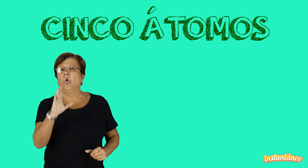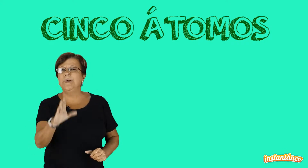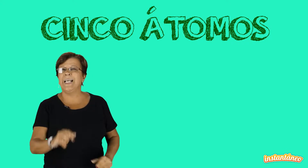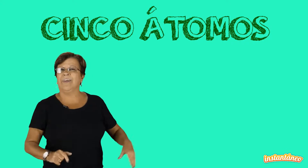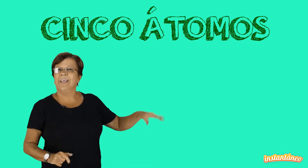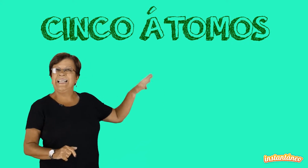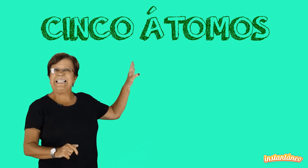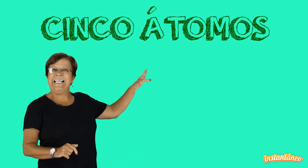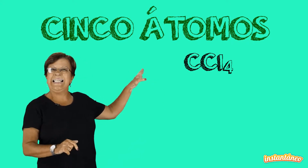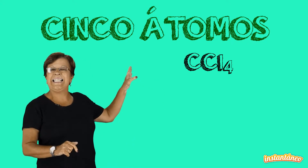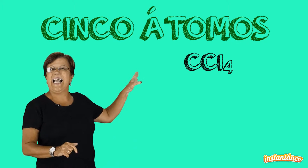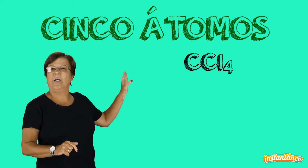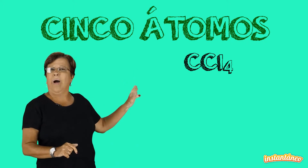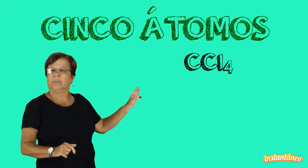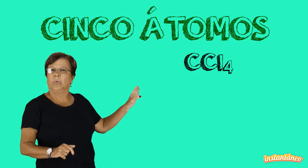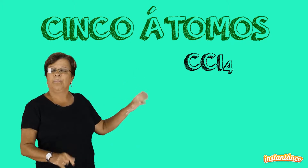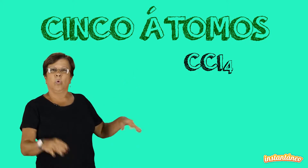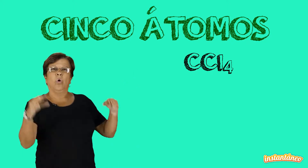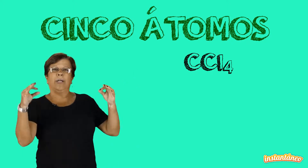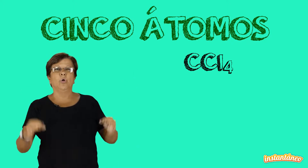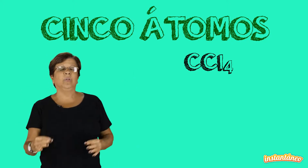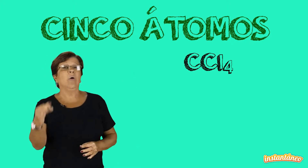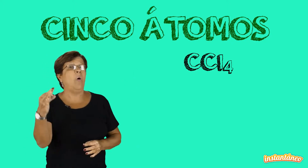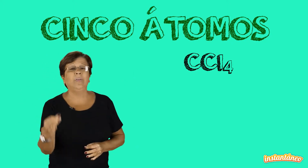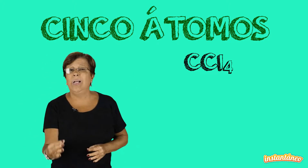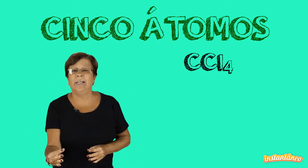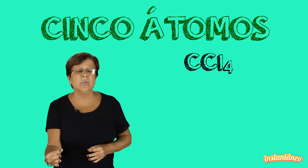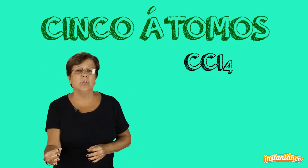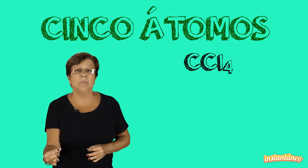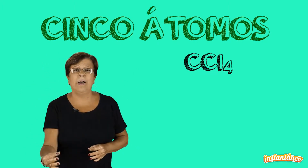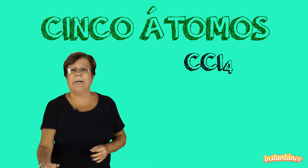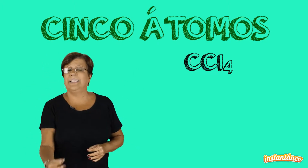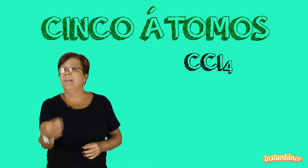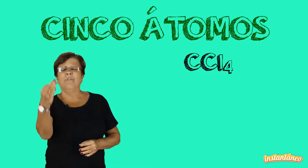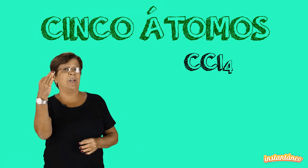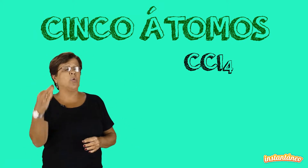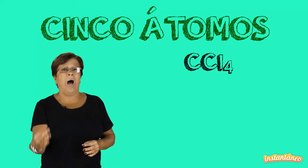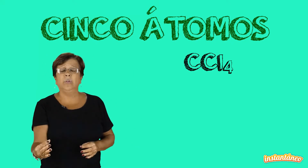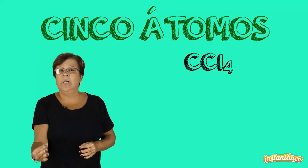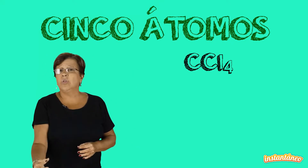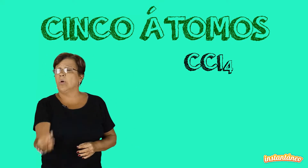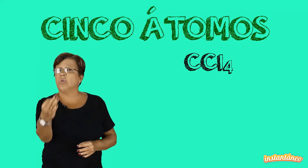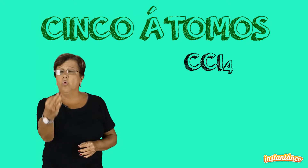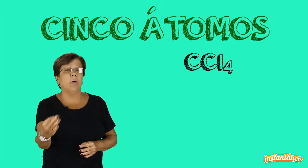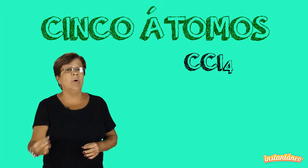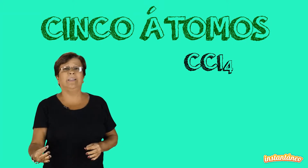Observe, CCL4. O carbono tem quatro elétrons na última camada, faz quatro ligações, uma com cada